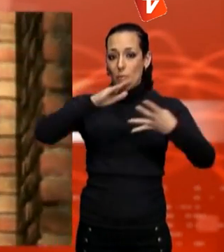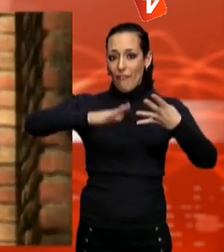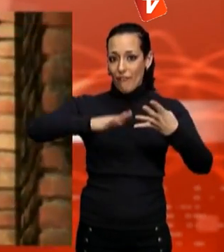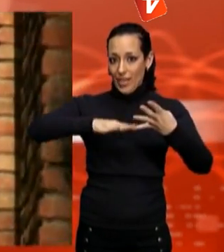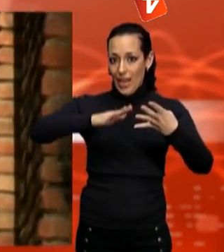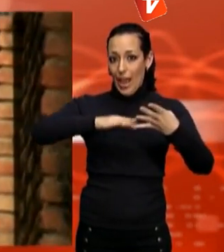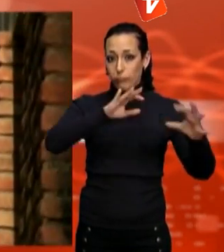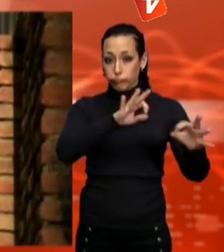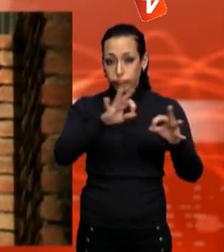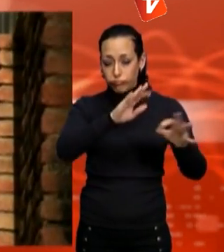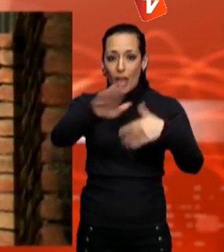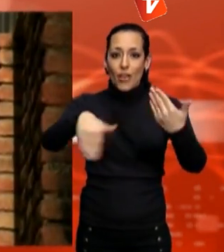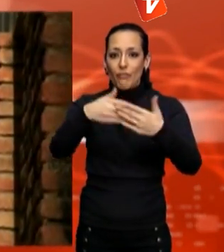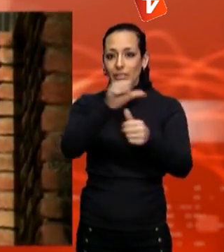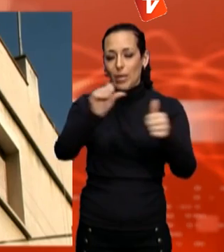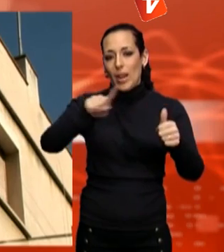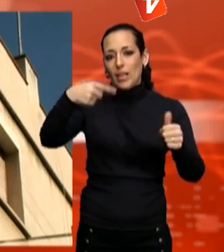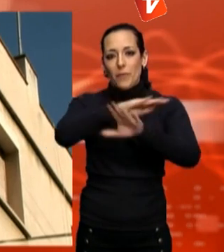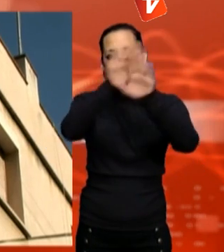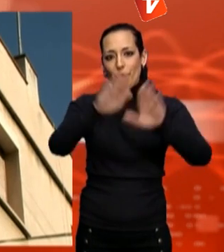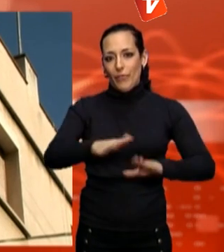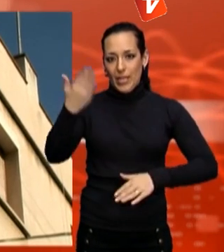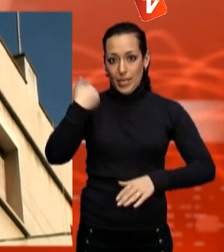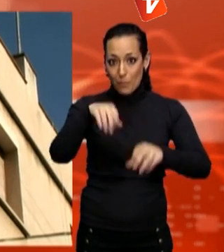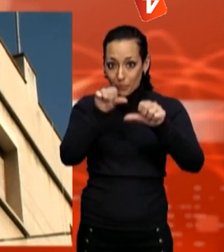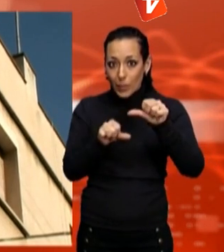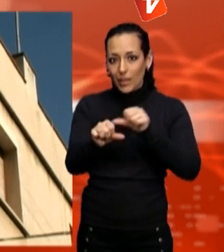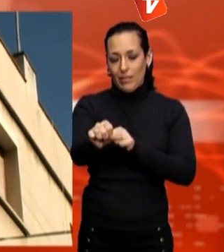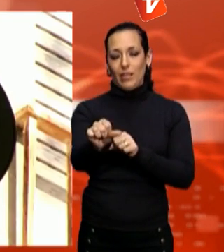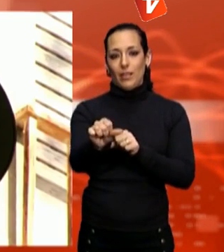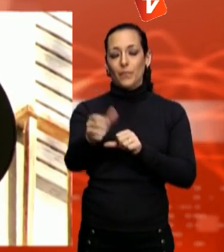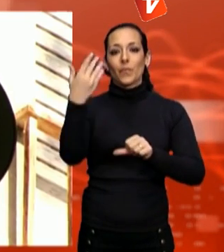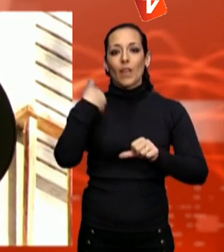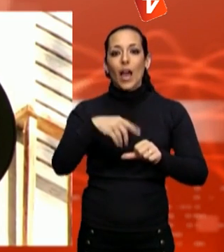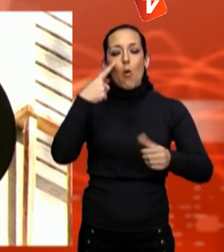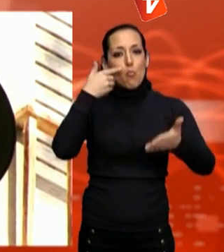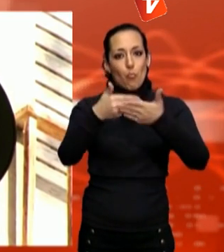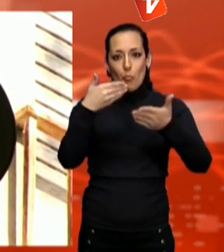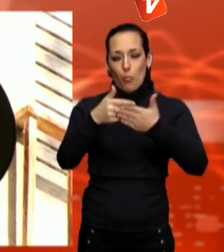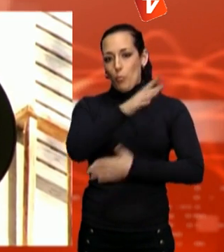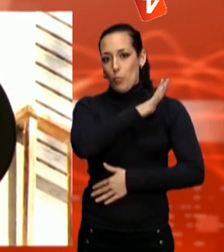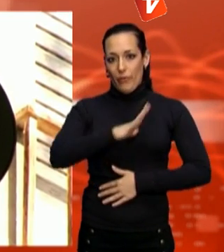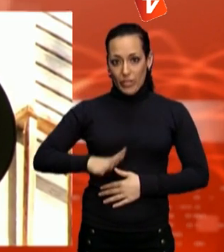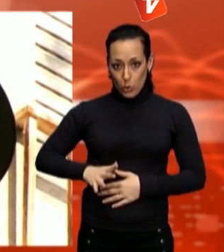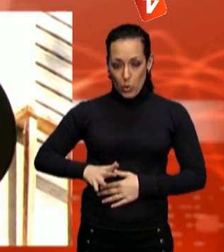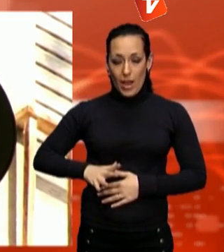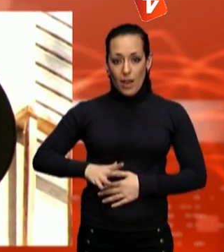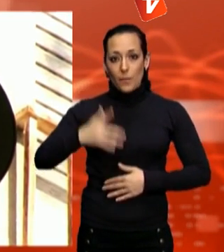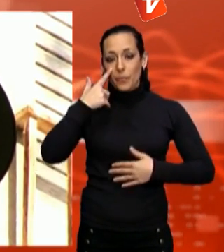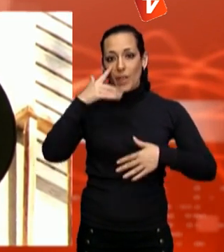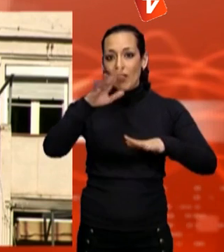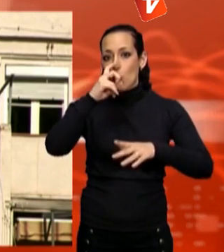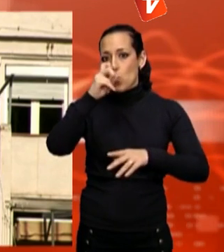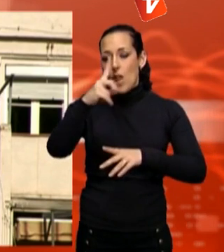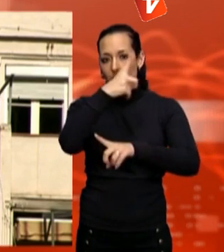ciutadans podran opinar sobre la qualitat d'aquest tipus de llum i a partir d'aquí l'Ajuntament en farà una valoració per escollir el sistema que s'instal·larà en les renovacions de l